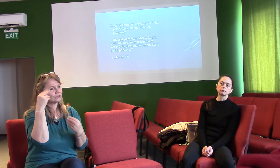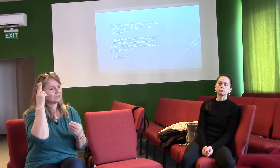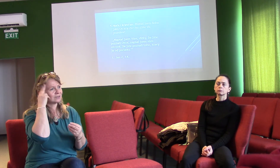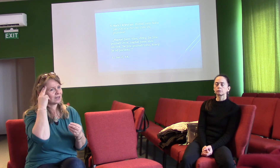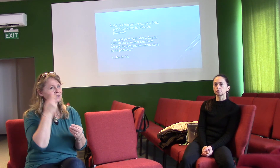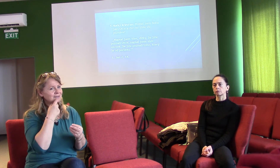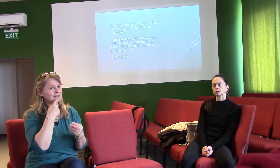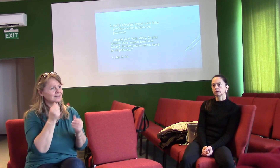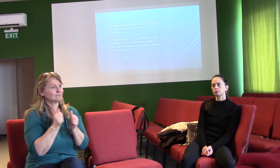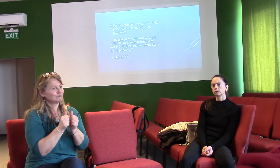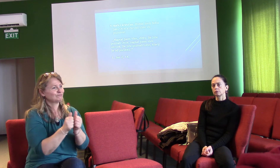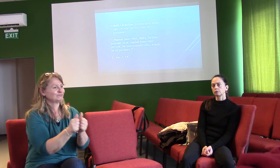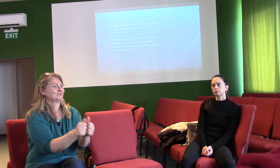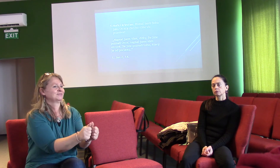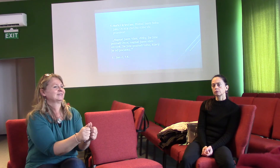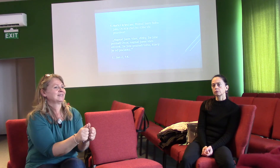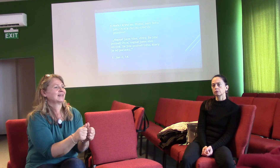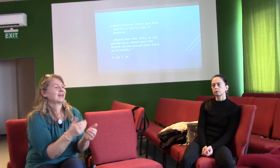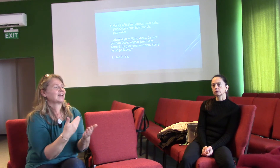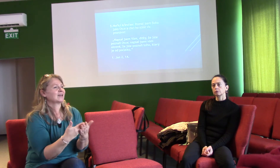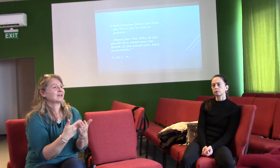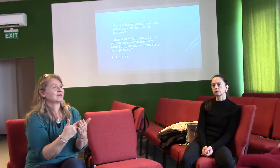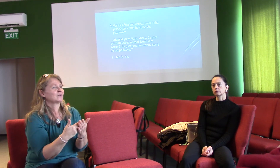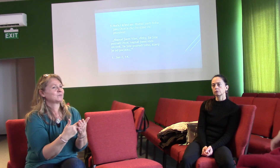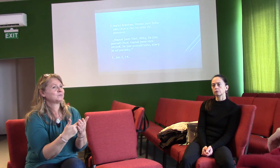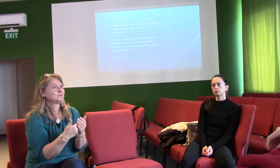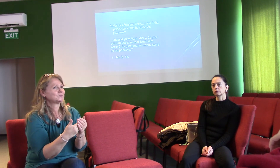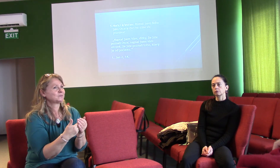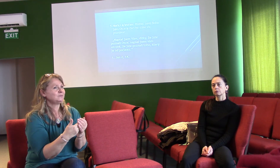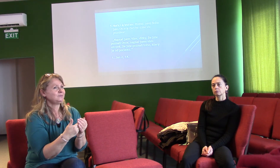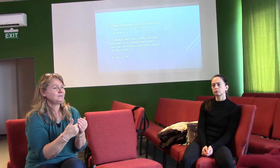otcové, že jste poznali toho, který je od počátku. První Jan 2.14.